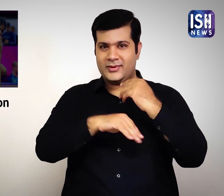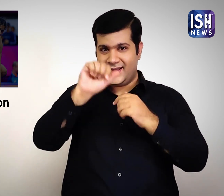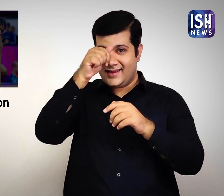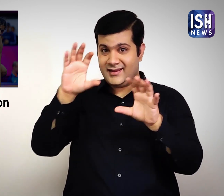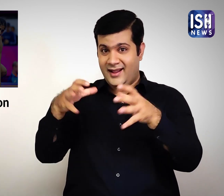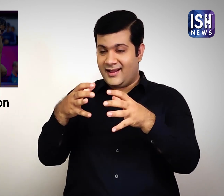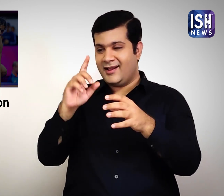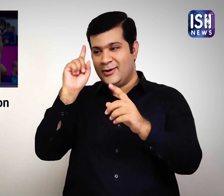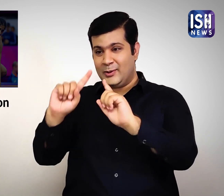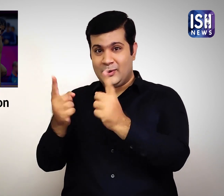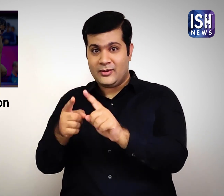की।